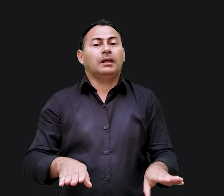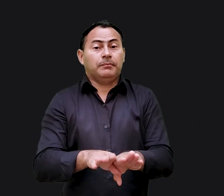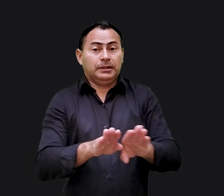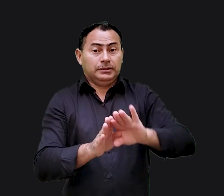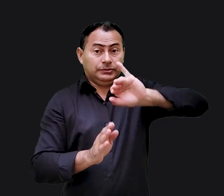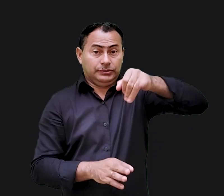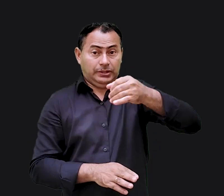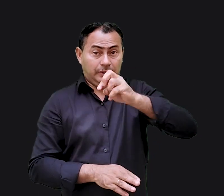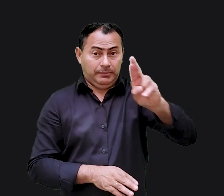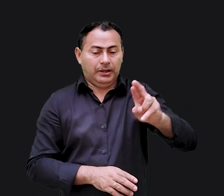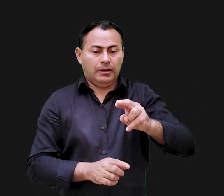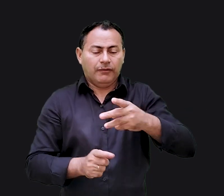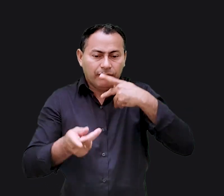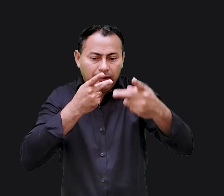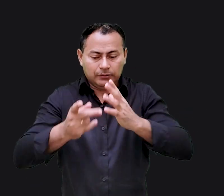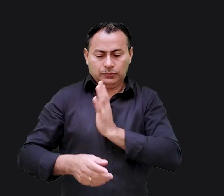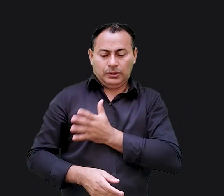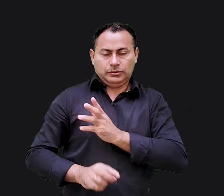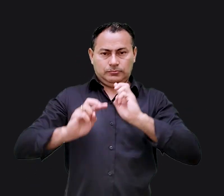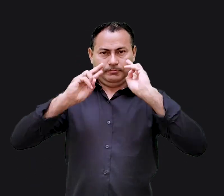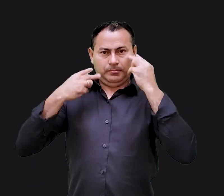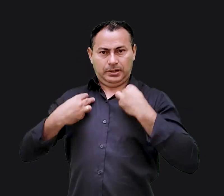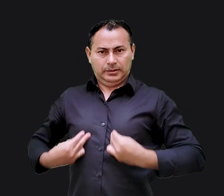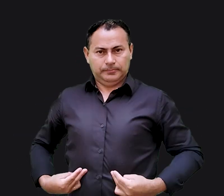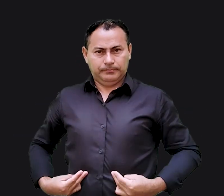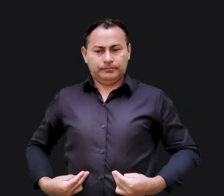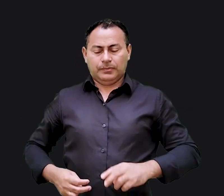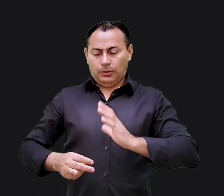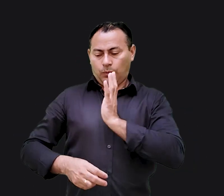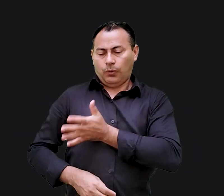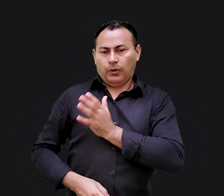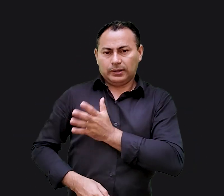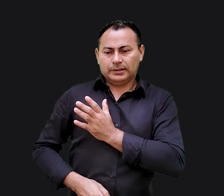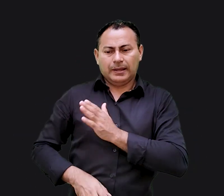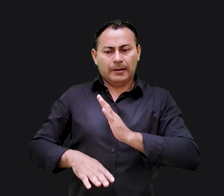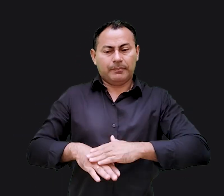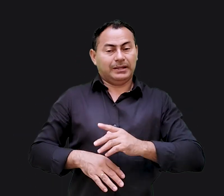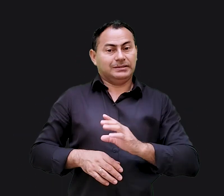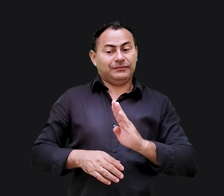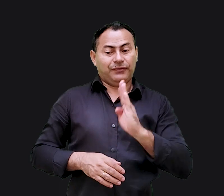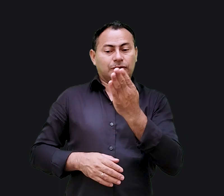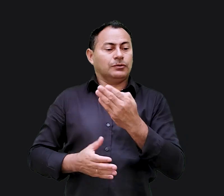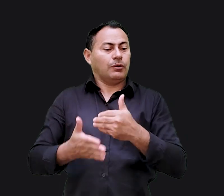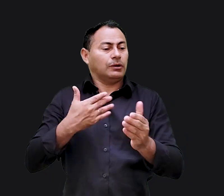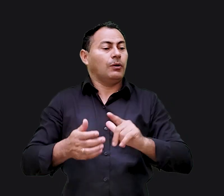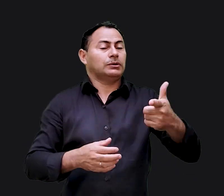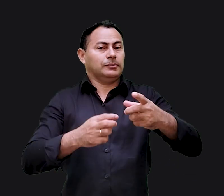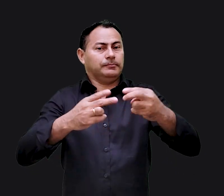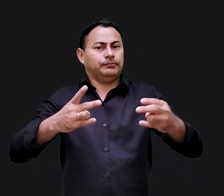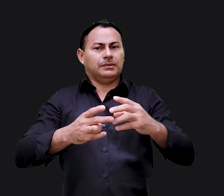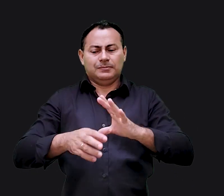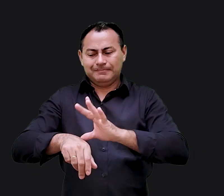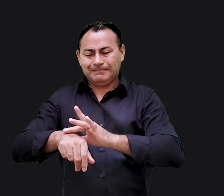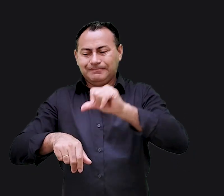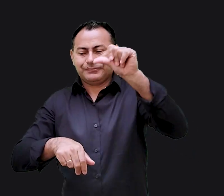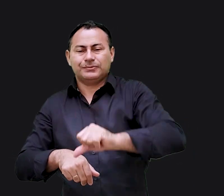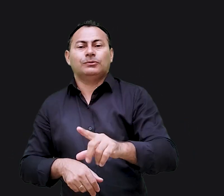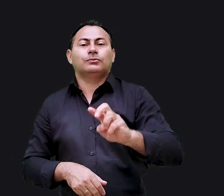Jeremias também tinha outra coisa a dizer a respeito do coração humano o coração é mais enganoso que qualquer outra coisa e sua